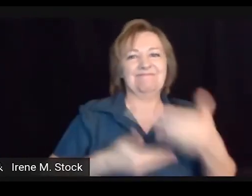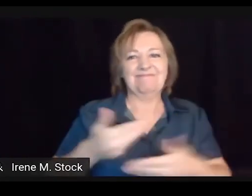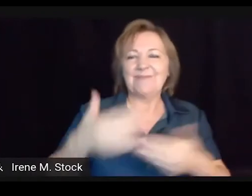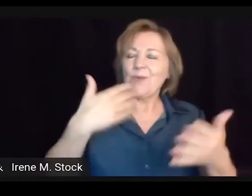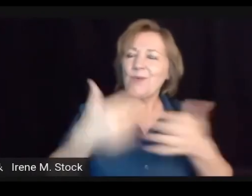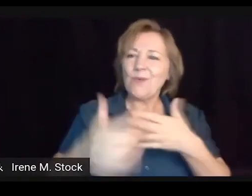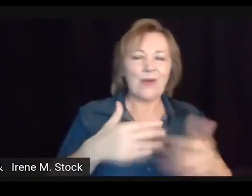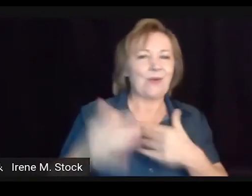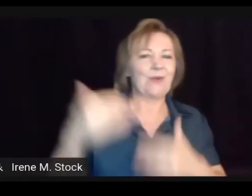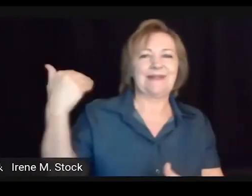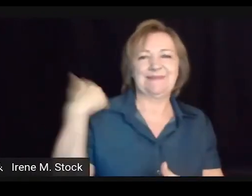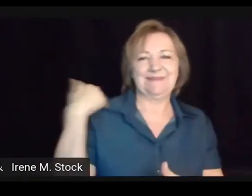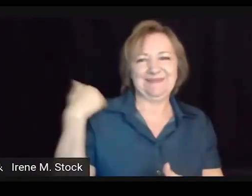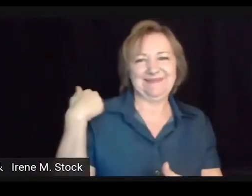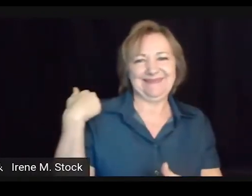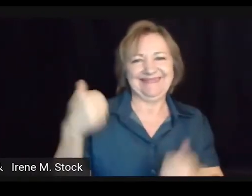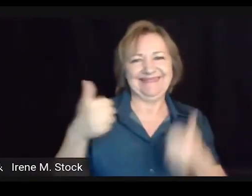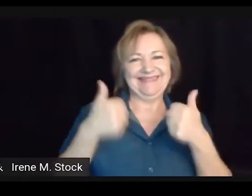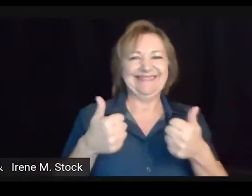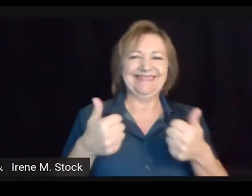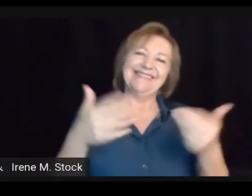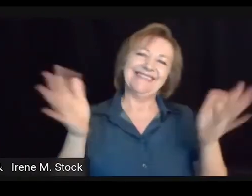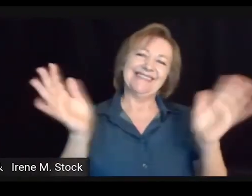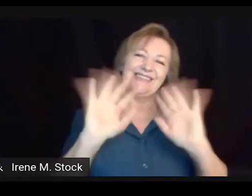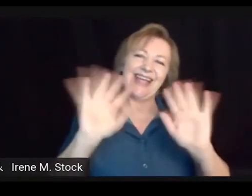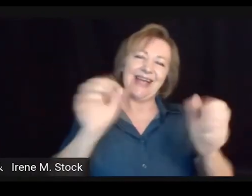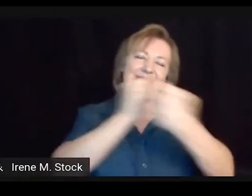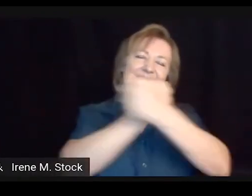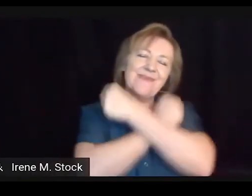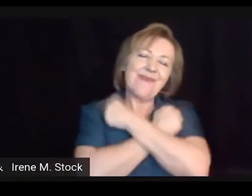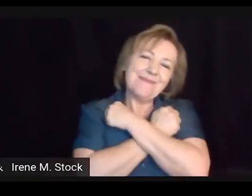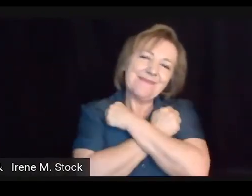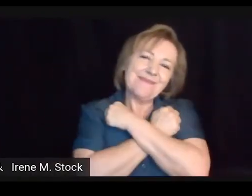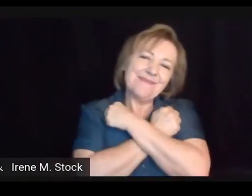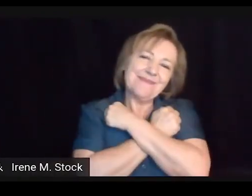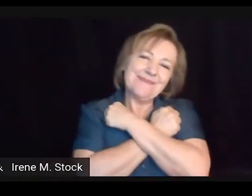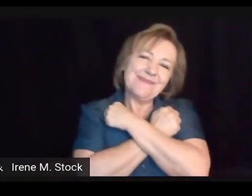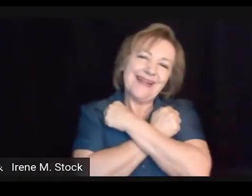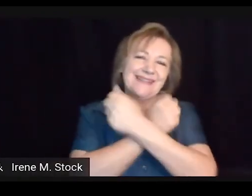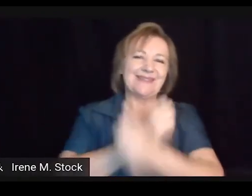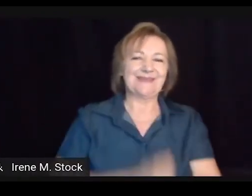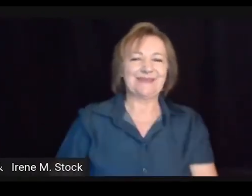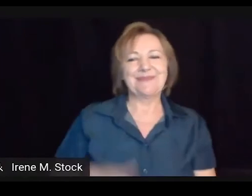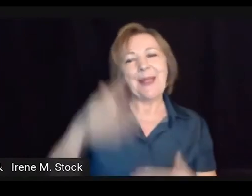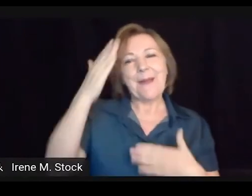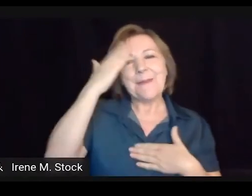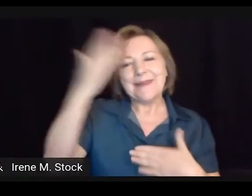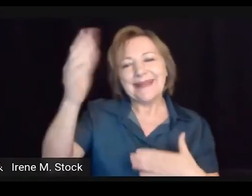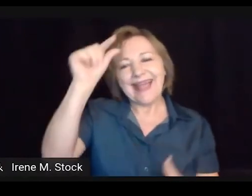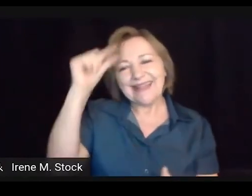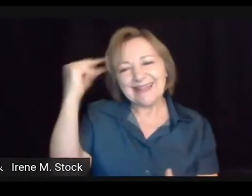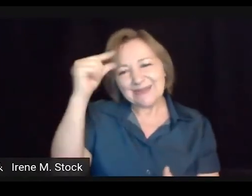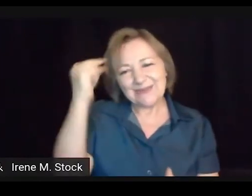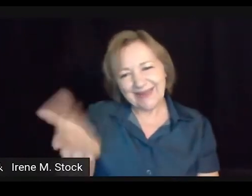Mas eu espero que a gente possa ter uma boa interação. E qualquer coisa, eu fico à disposição de vocês. Abraços e até mais.